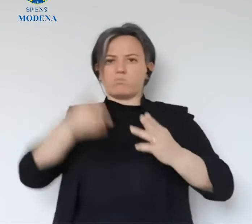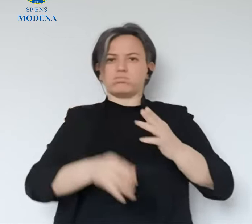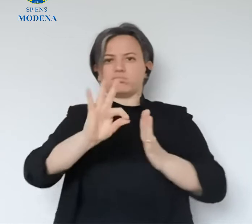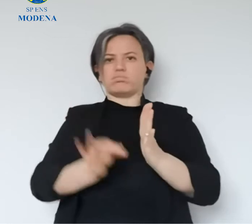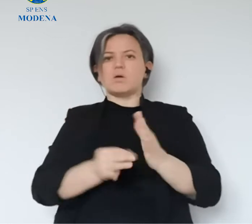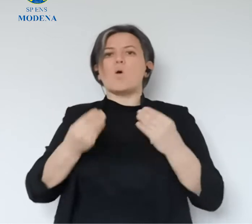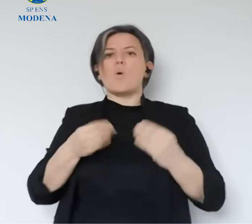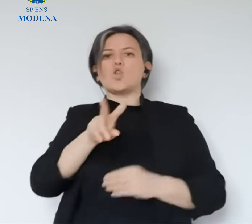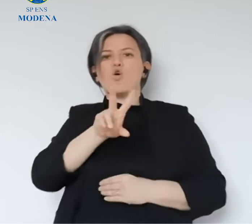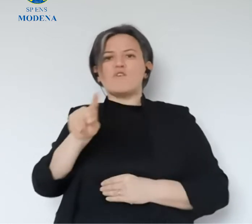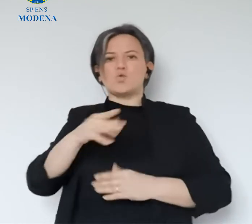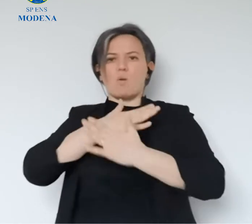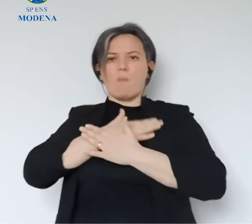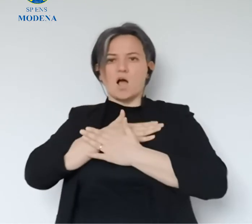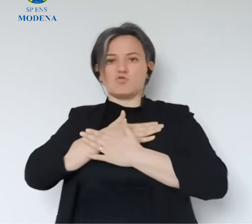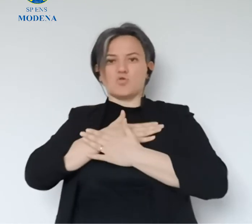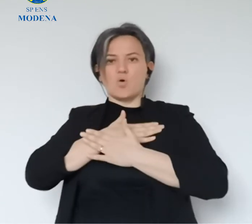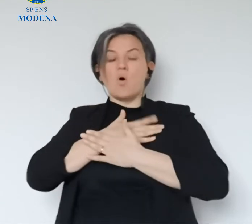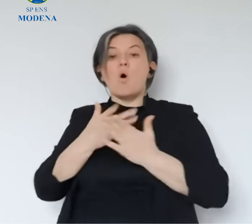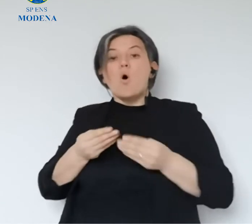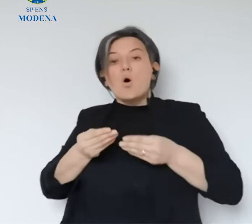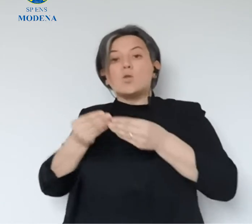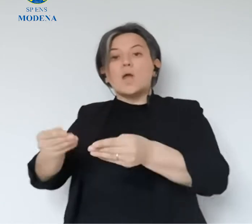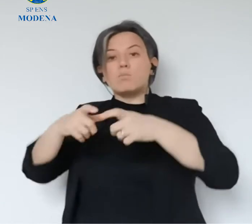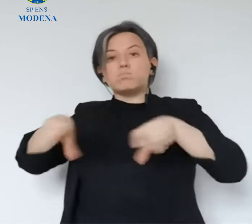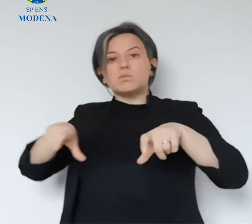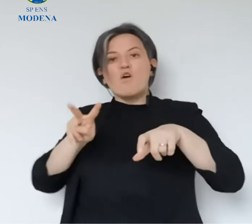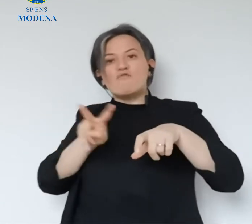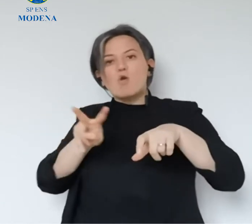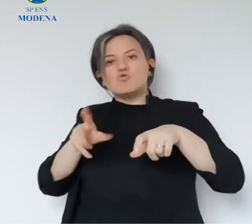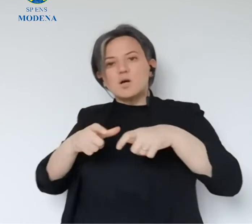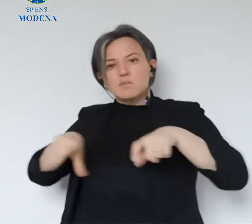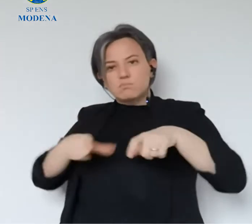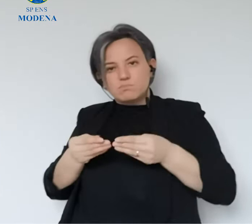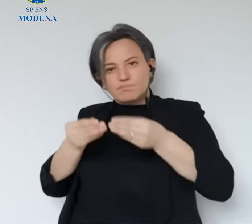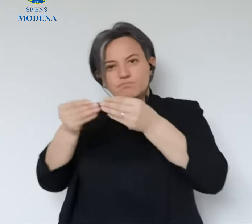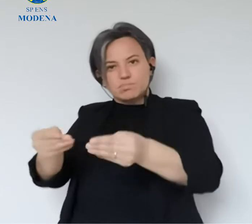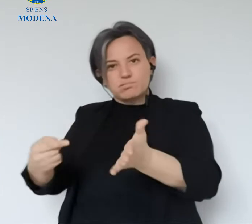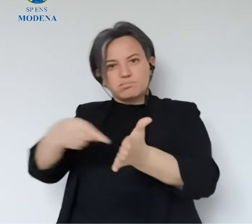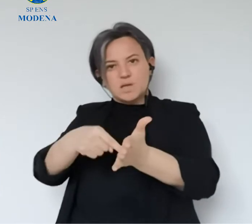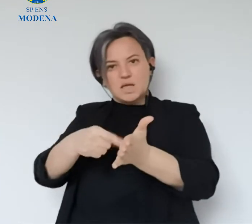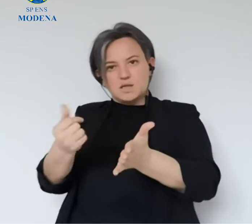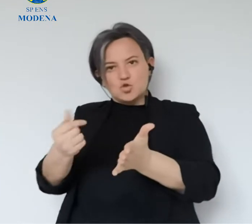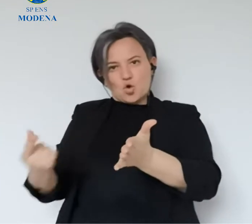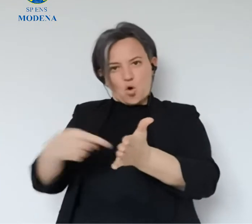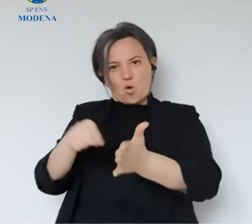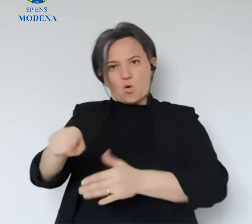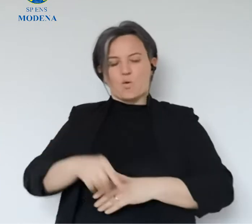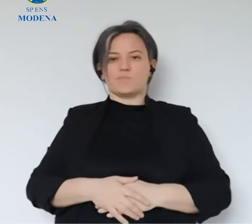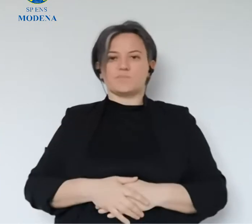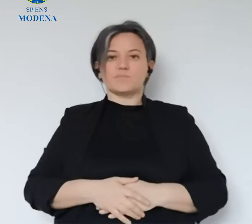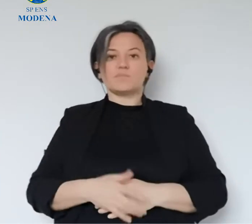tramite l'emissione di un voucher che varrà per la prossima stagione teatrale. Quindi non perdete